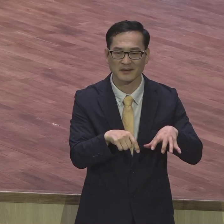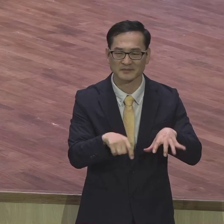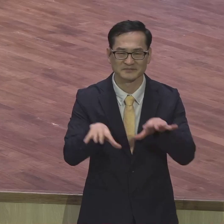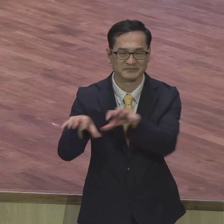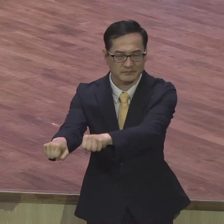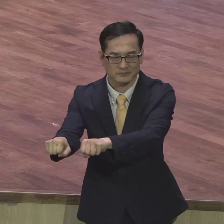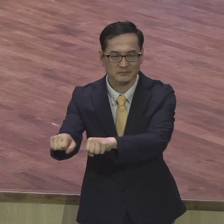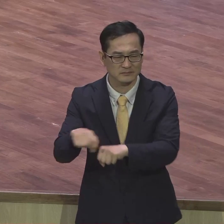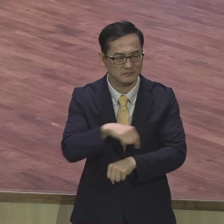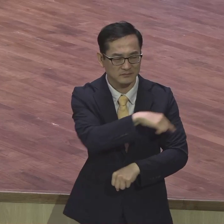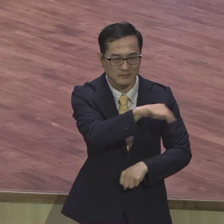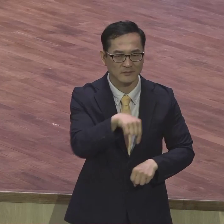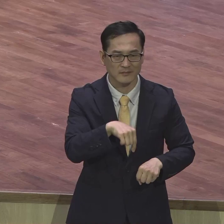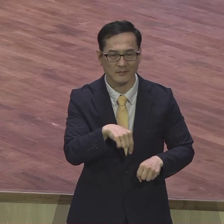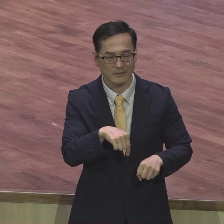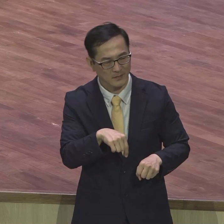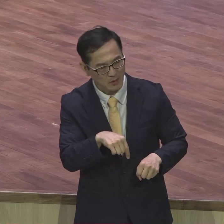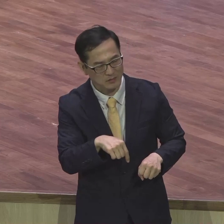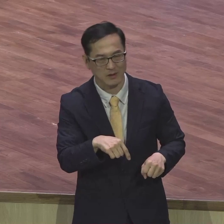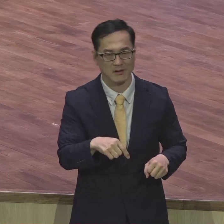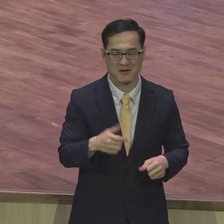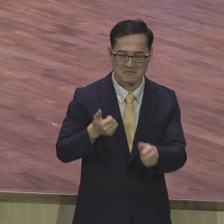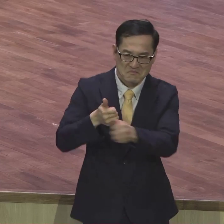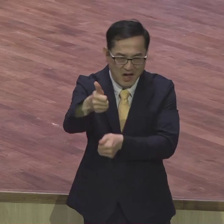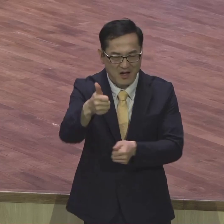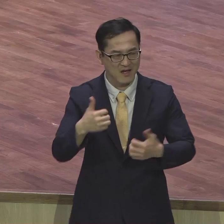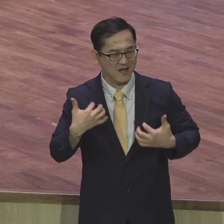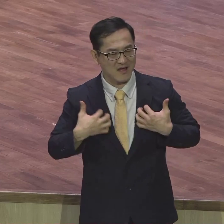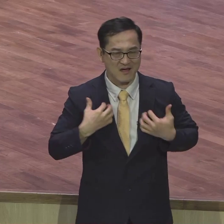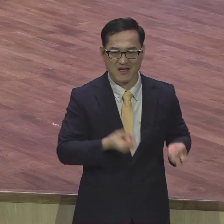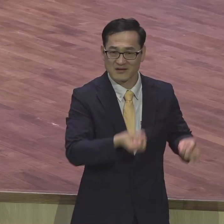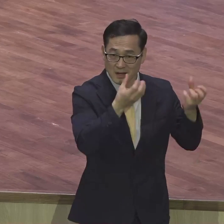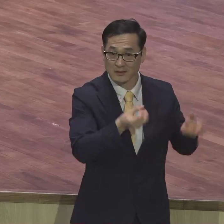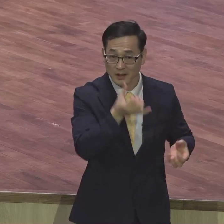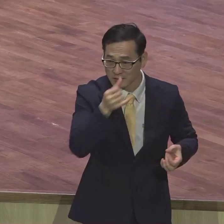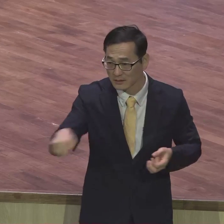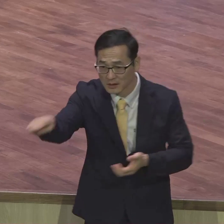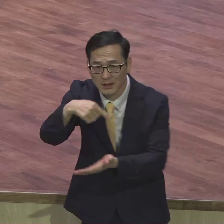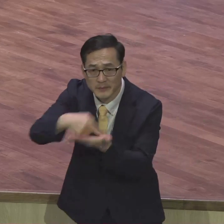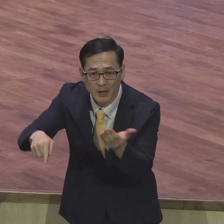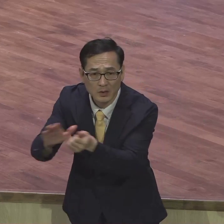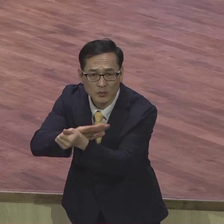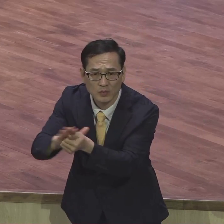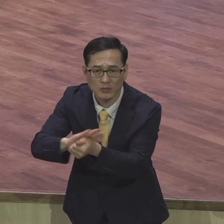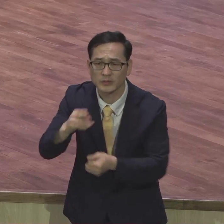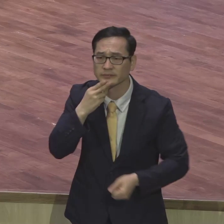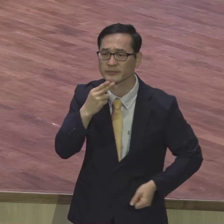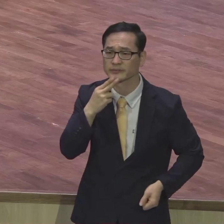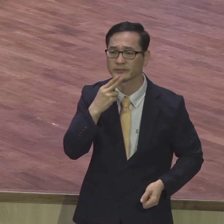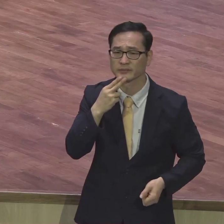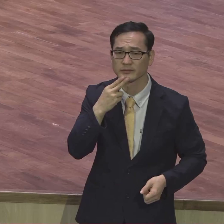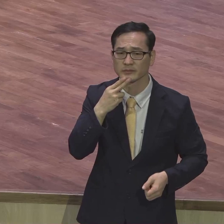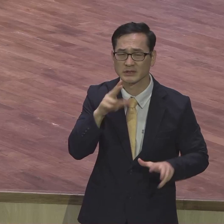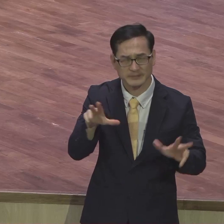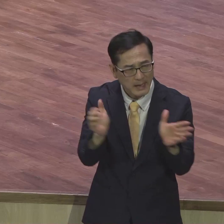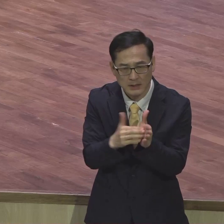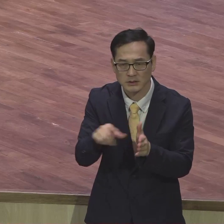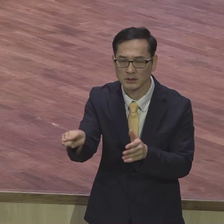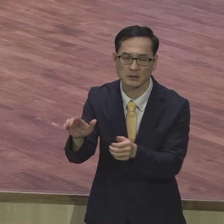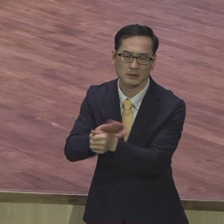자기들을 위해서 해 준 적이 없대요 그래서 이거를 이제 해주는데 정말로 이제 평화 절대로 전쟁이 없는